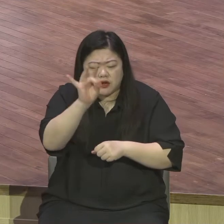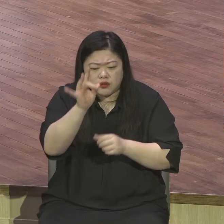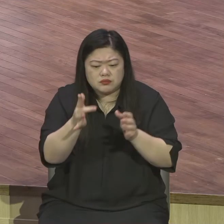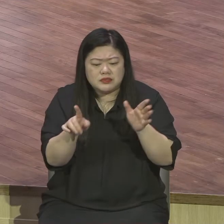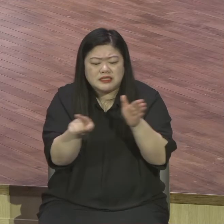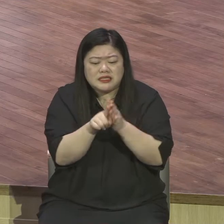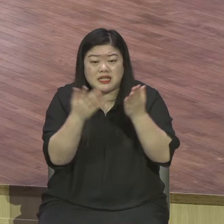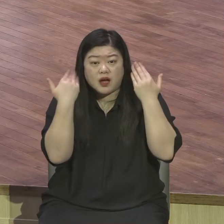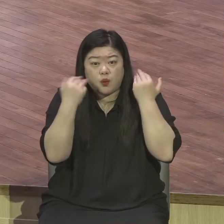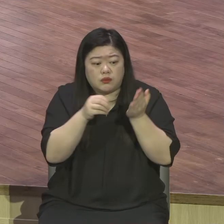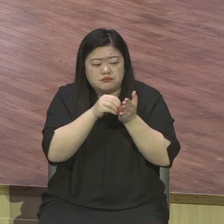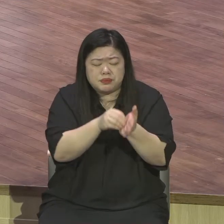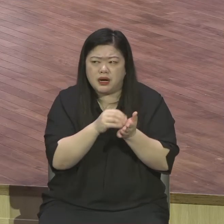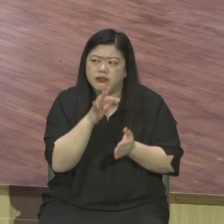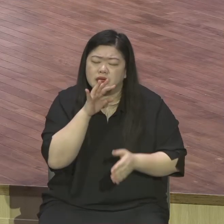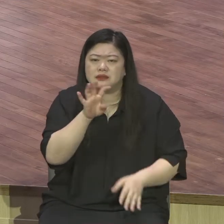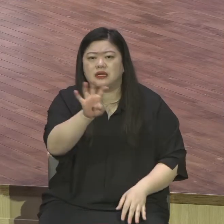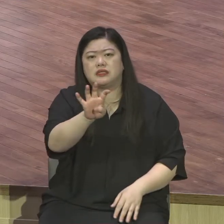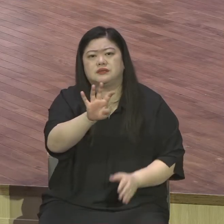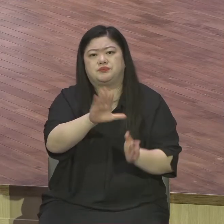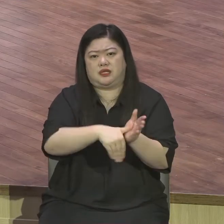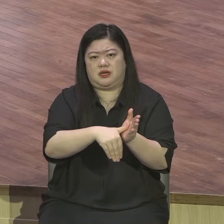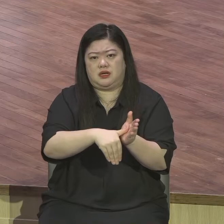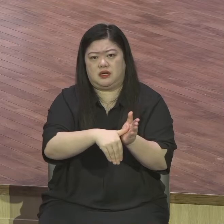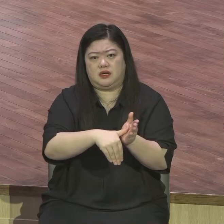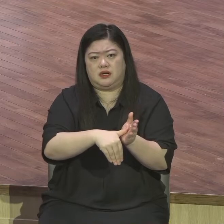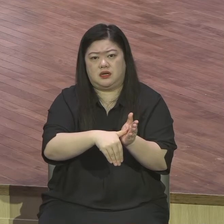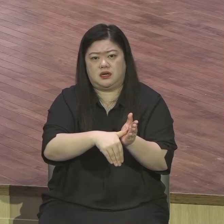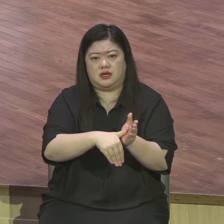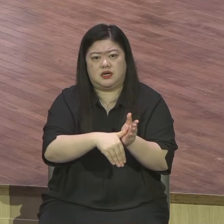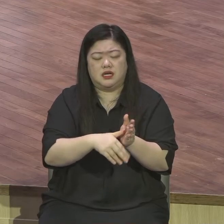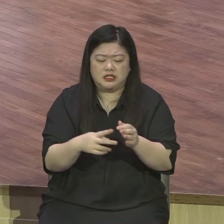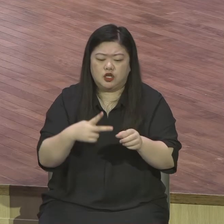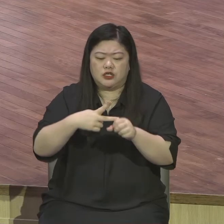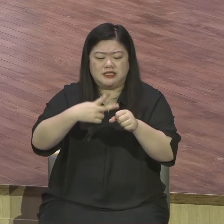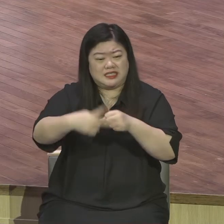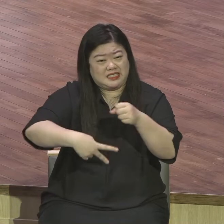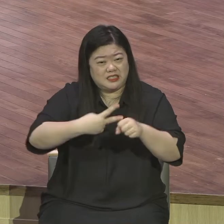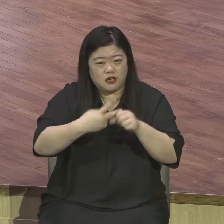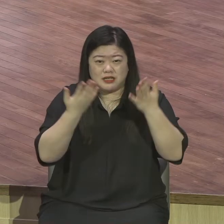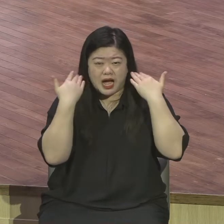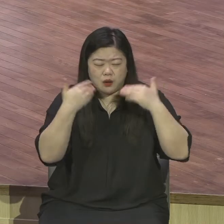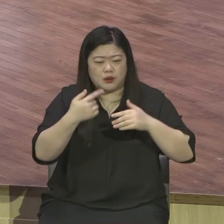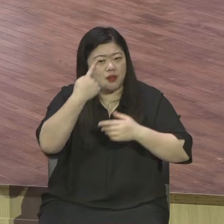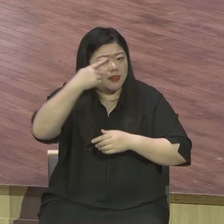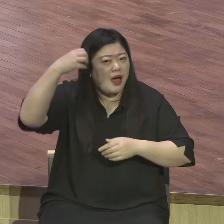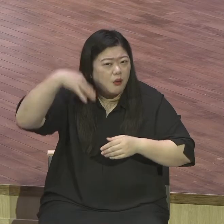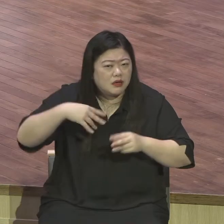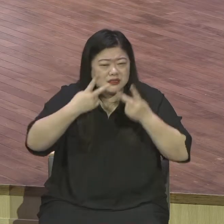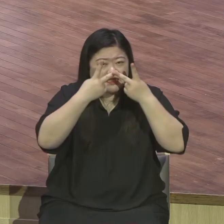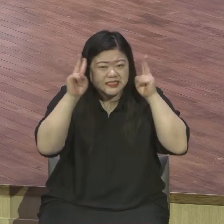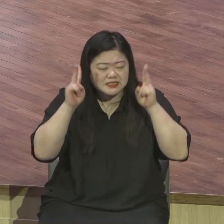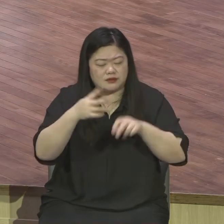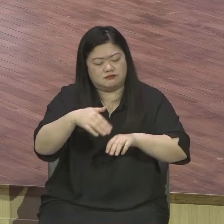나의 42의 개척을 하나님 하라 해서 했는데 지금까지 하나님께 그